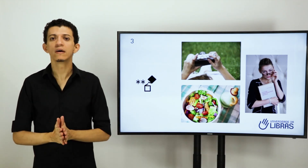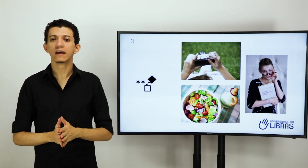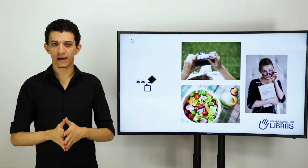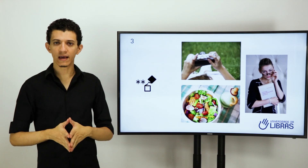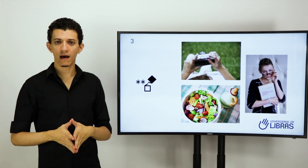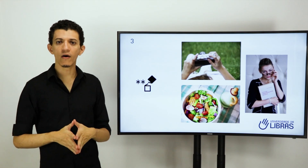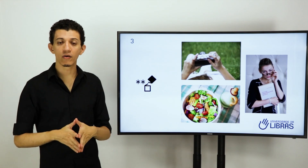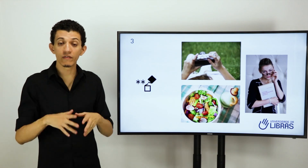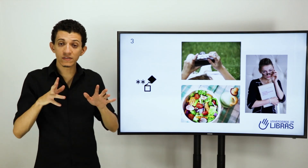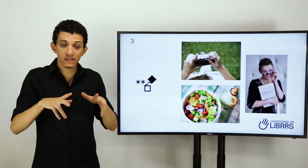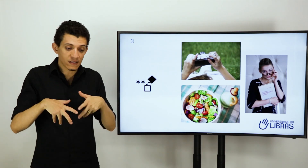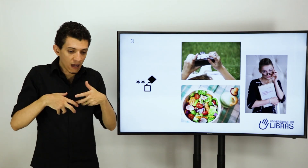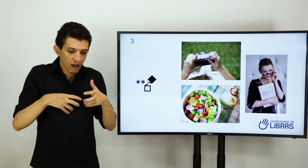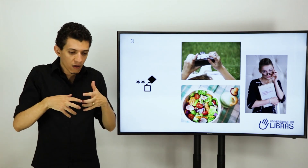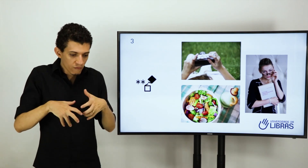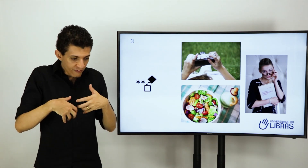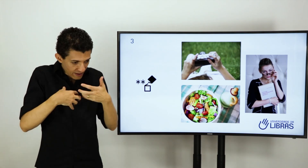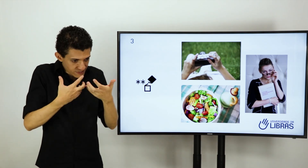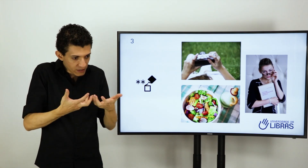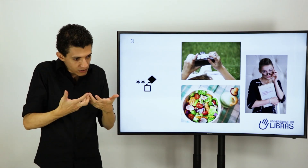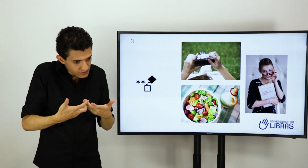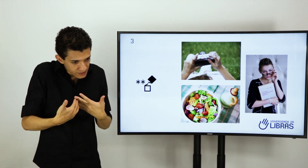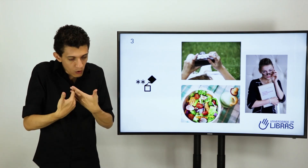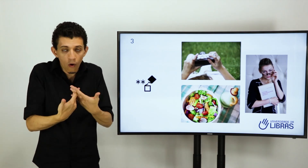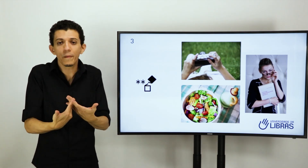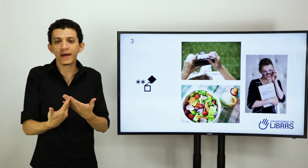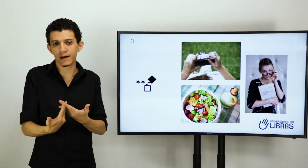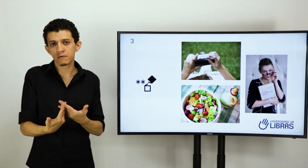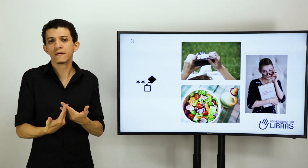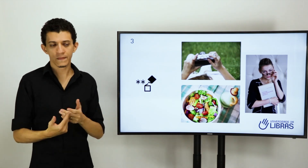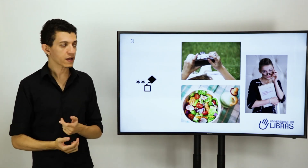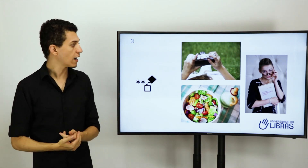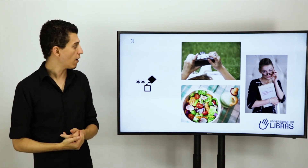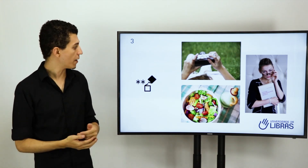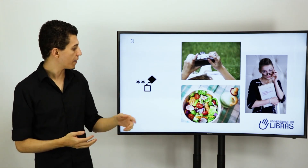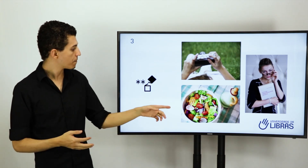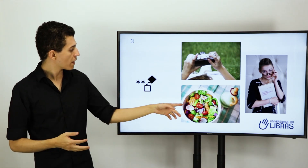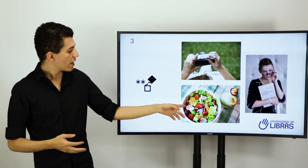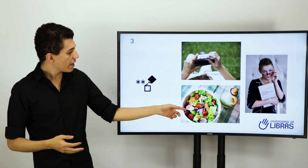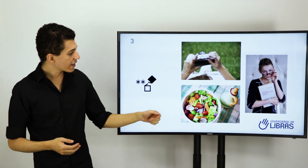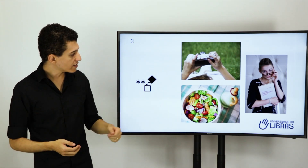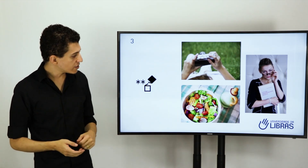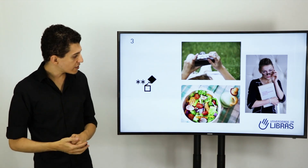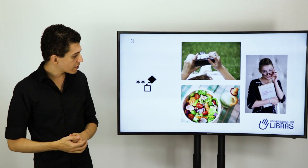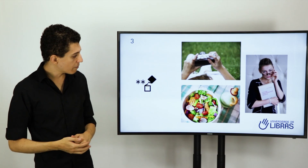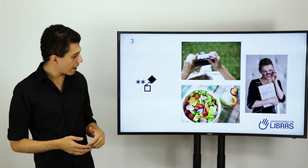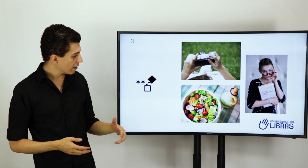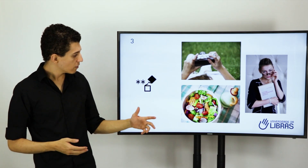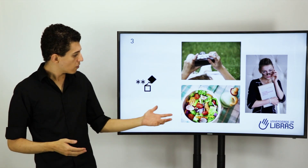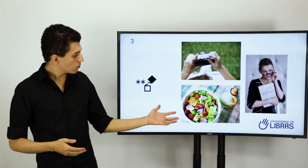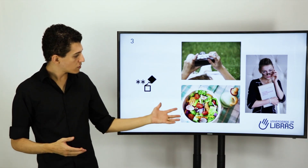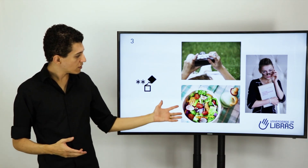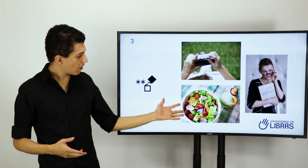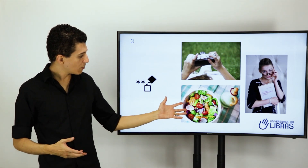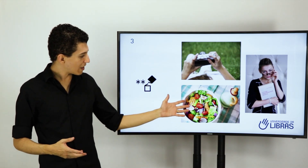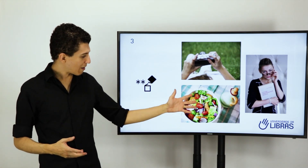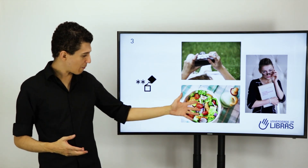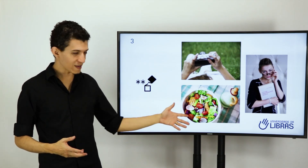naquela hora. O que você está fazendo. O que você está operando naquela hora. E aqui a gente tem também, no sinal, uma